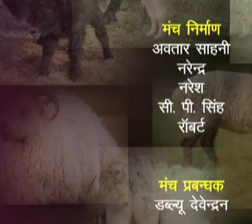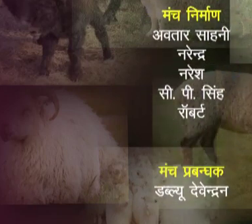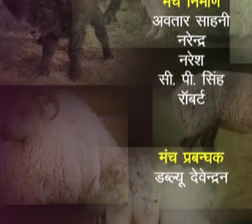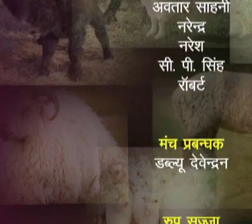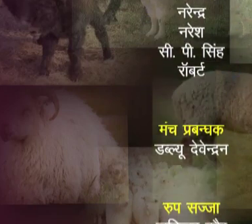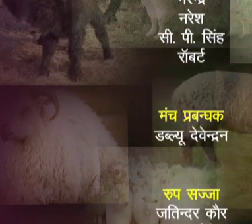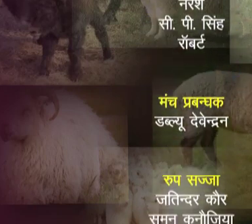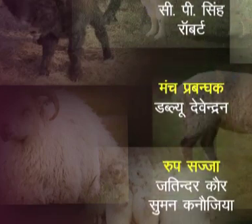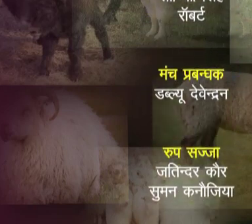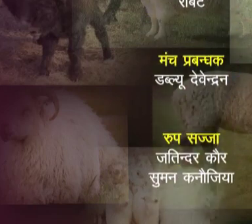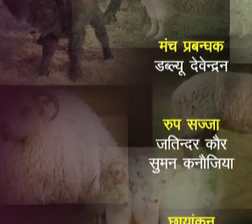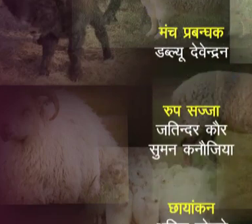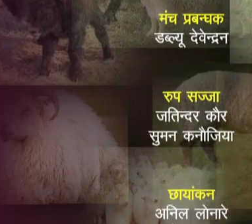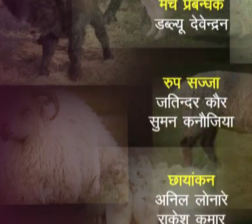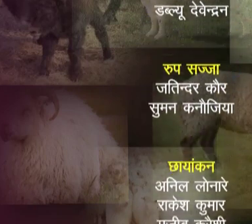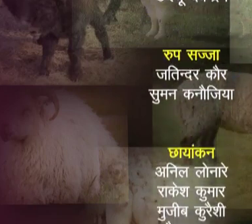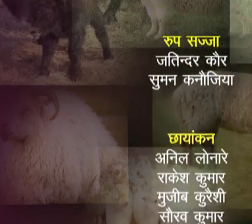झाल झाल